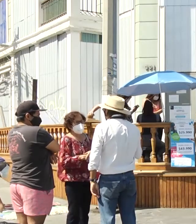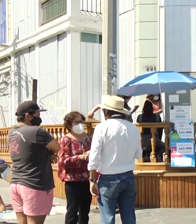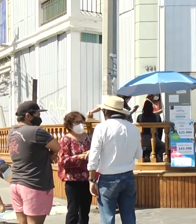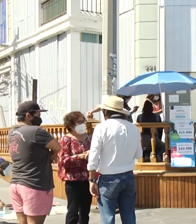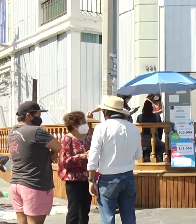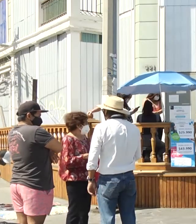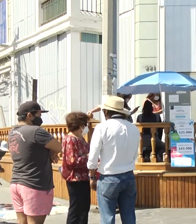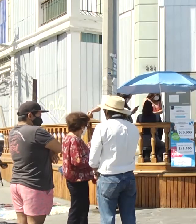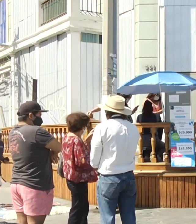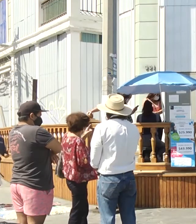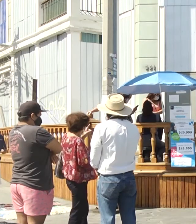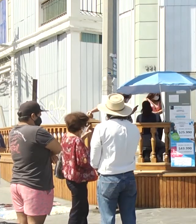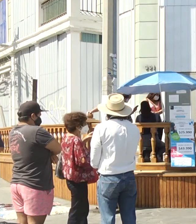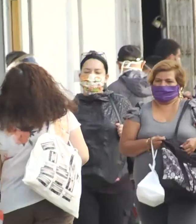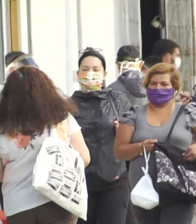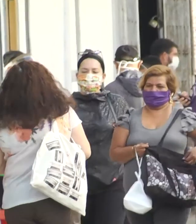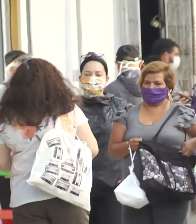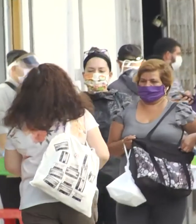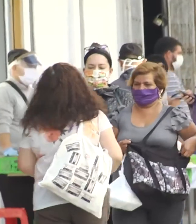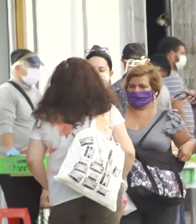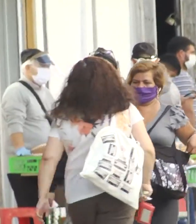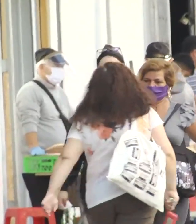continúe creciendo en la región.